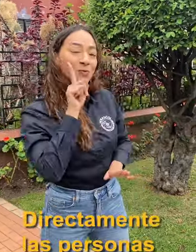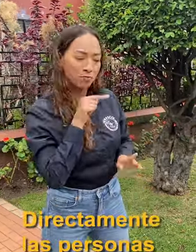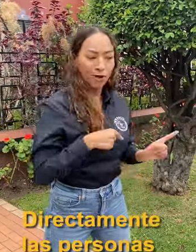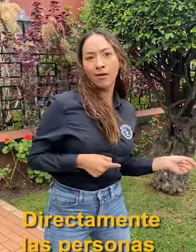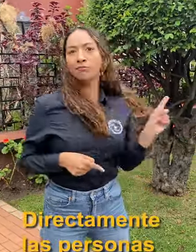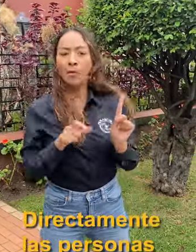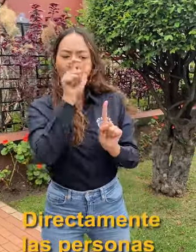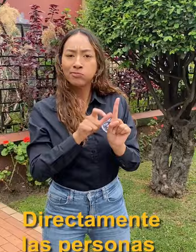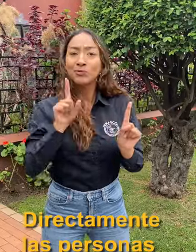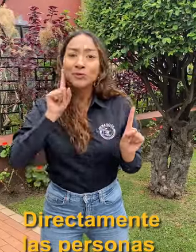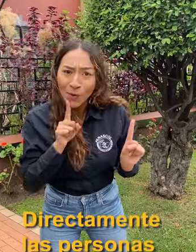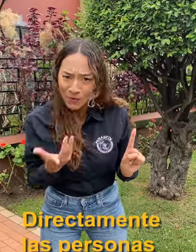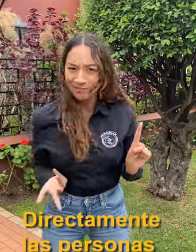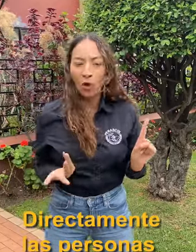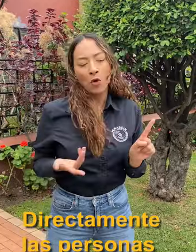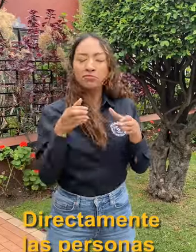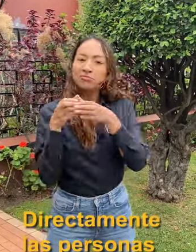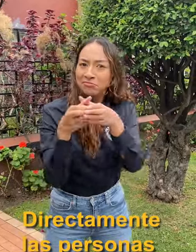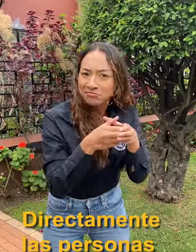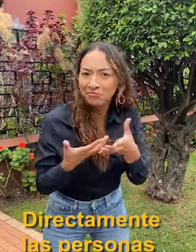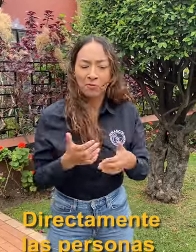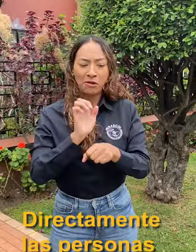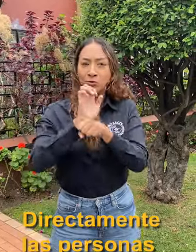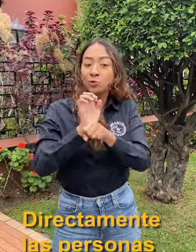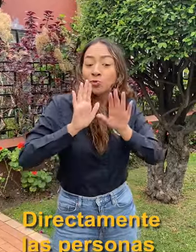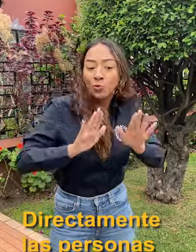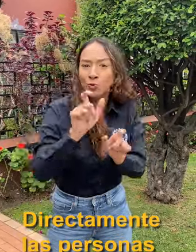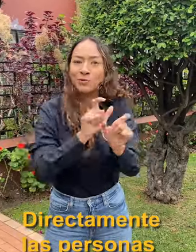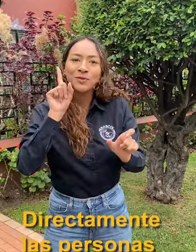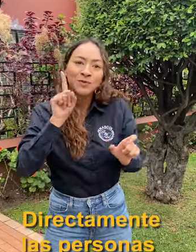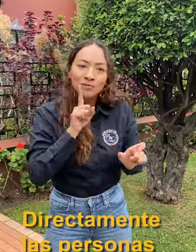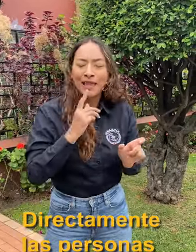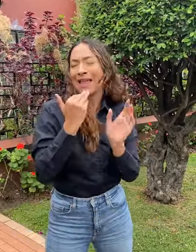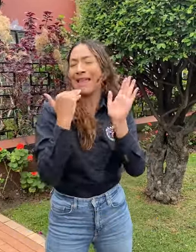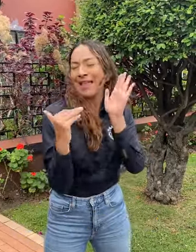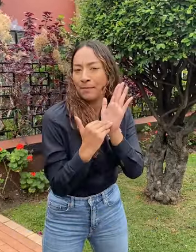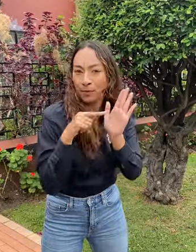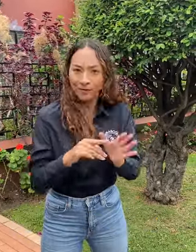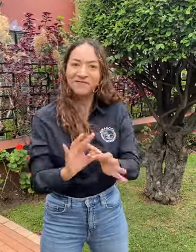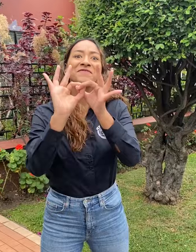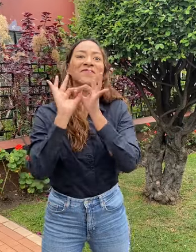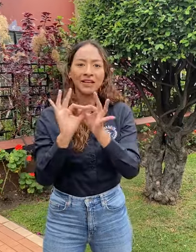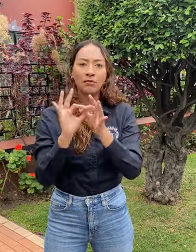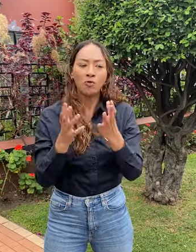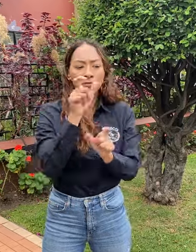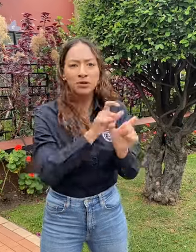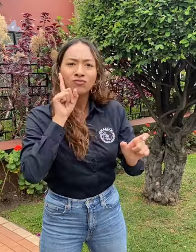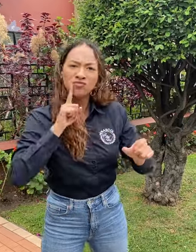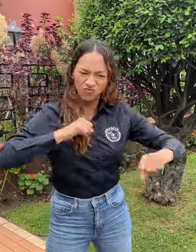a una asociación o una entidad de personas sordas, como por ejemplo FENASCOL, que trabaja por los derechos de las